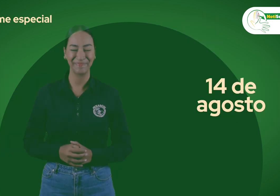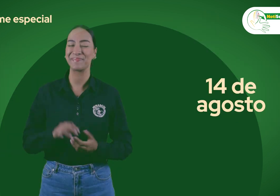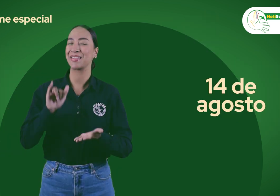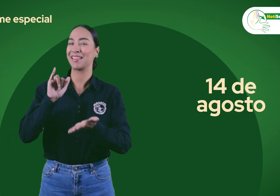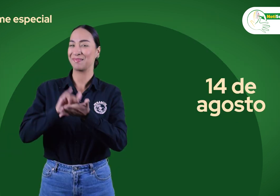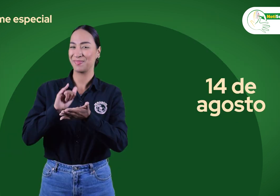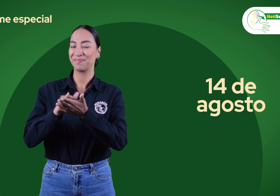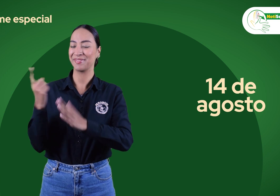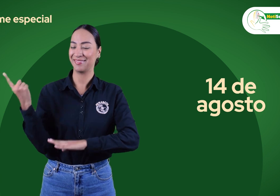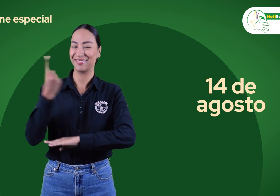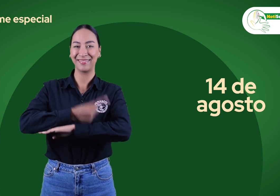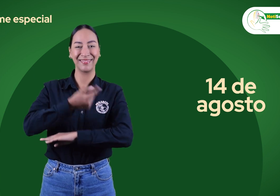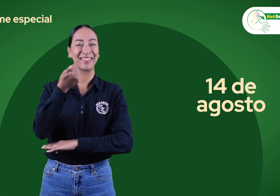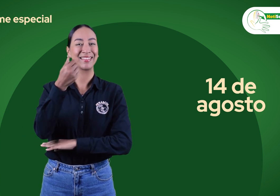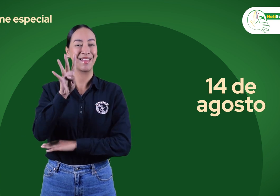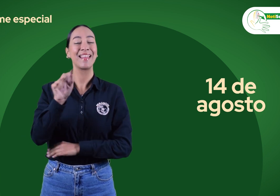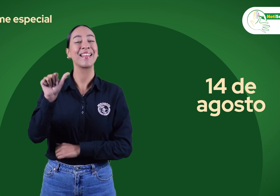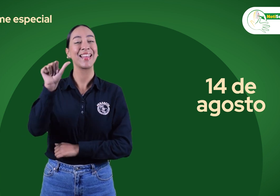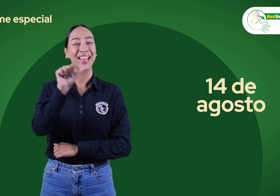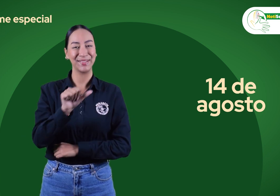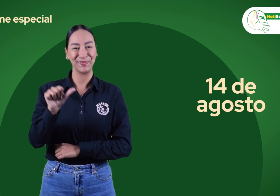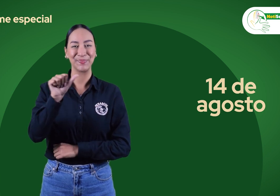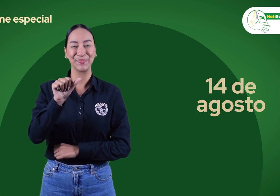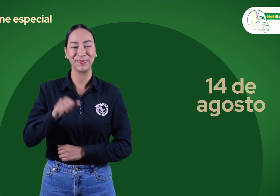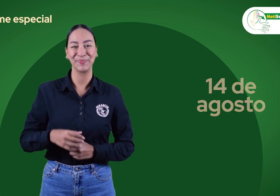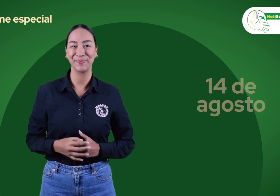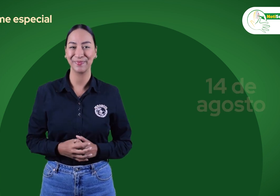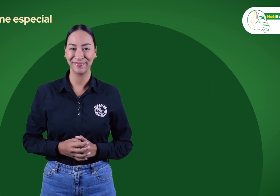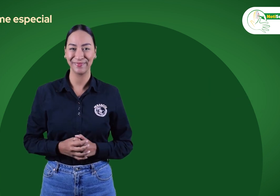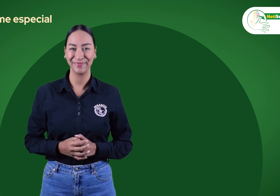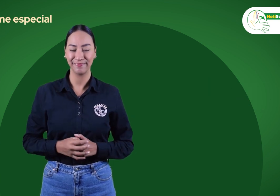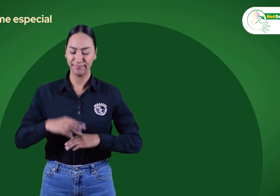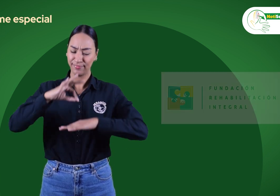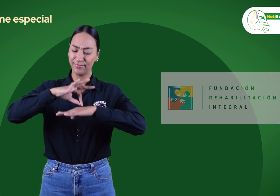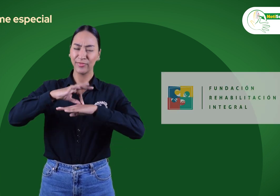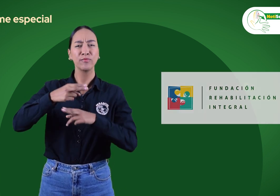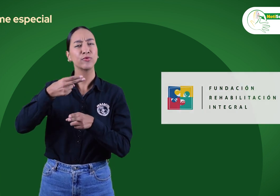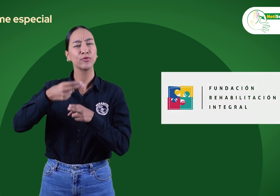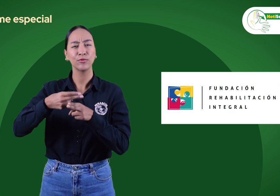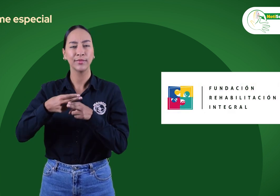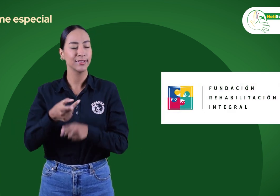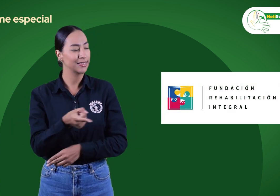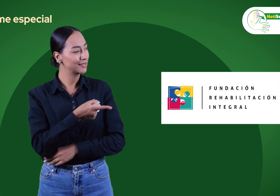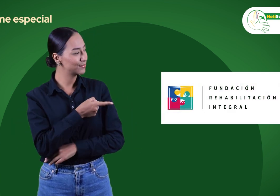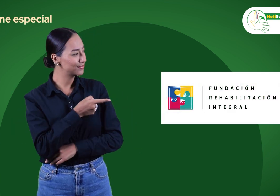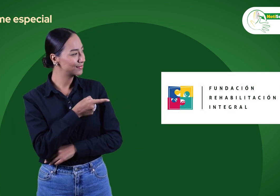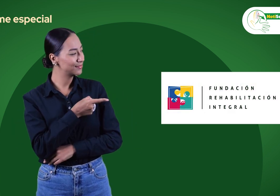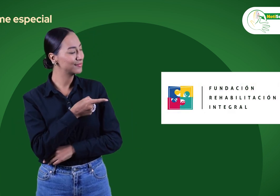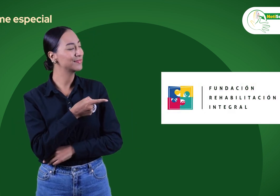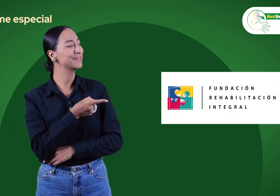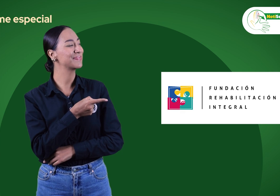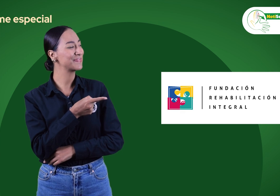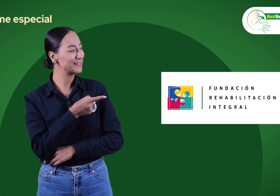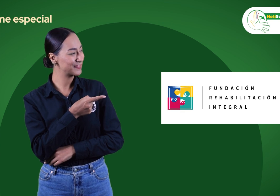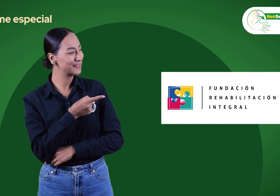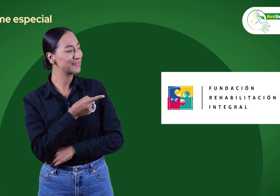El mismo 14 de agosto, nos reunimos con la Fundación Rehabilitación